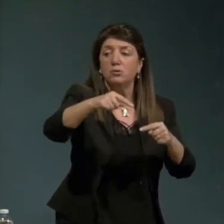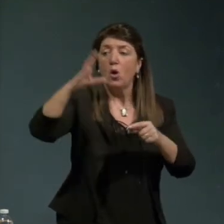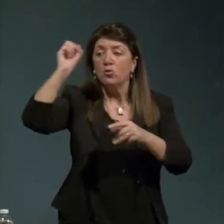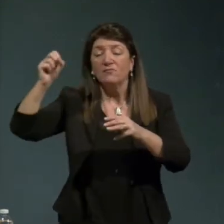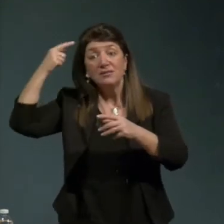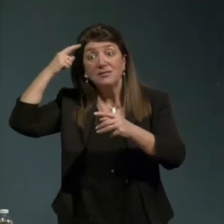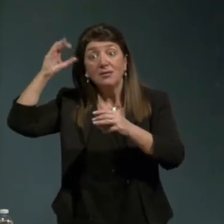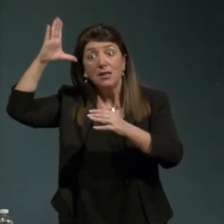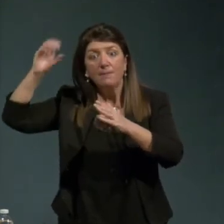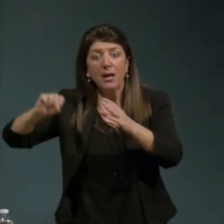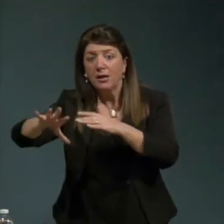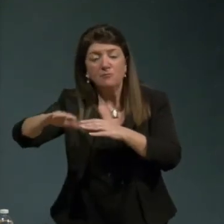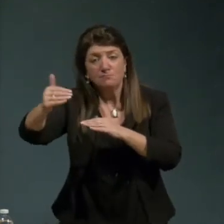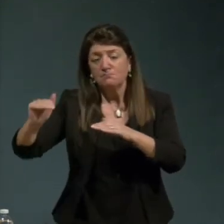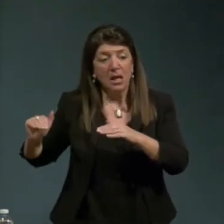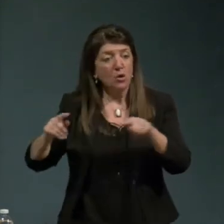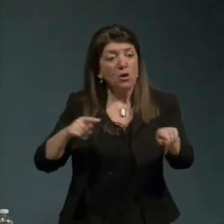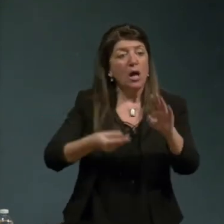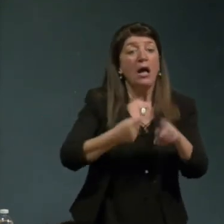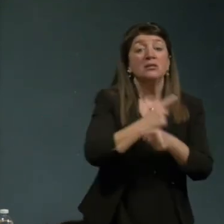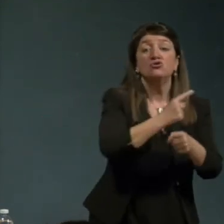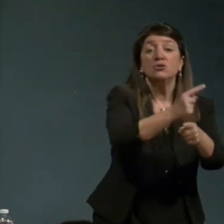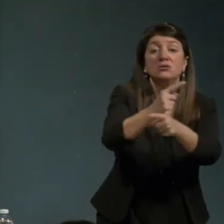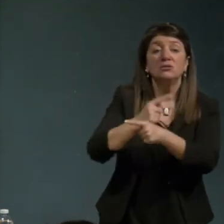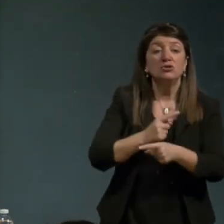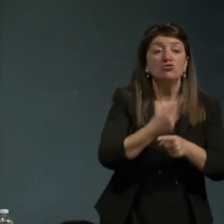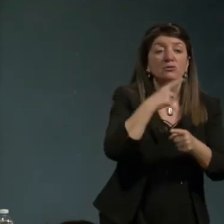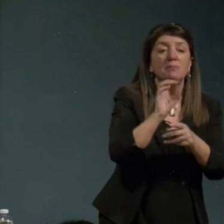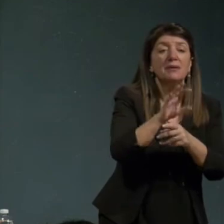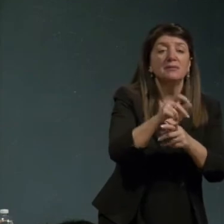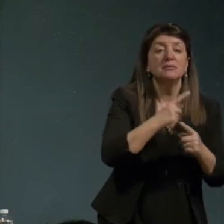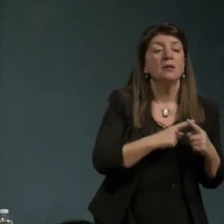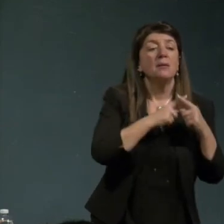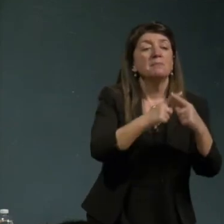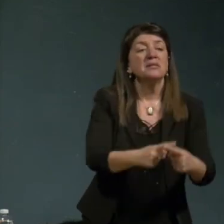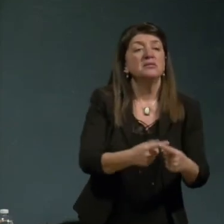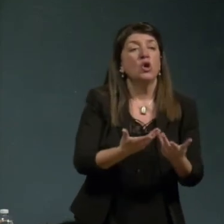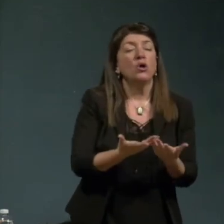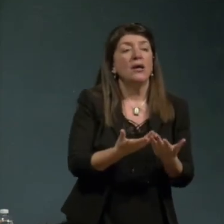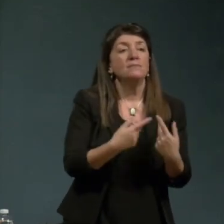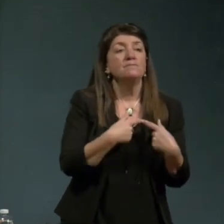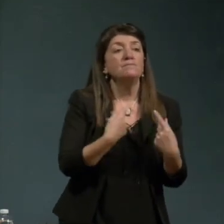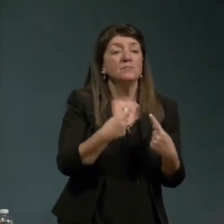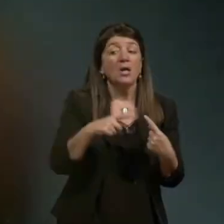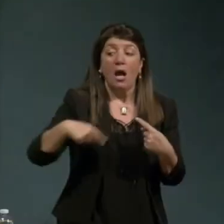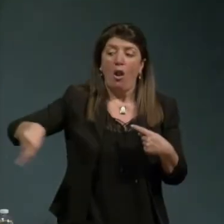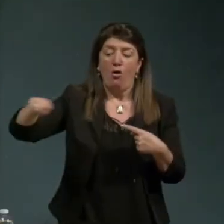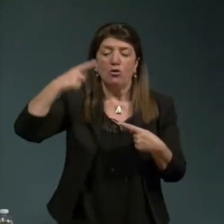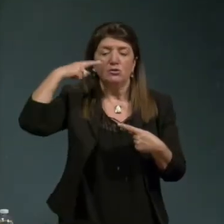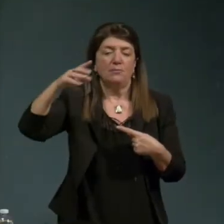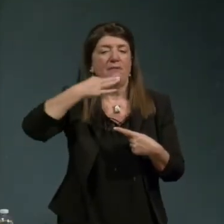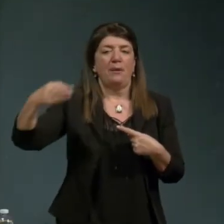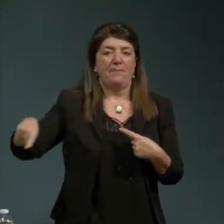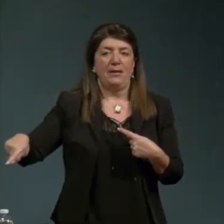specializzato per il mestiere e una missione più generale e lo sapevo molto bene un